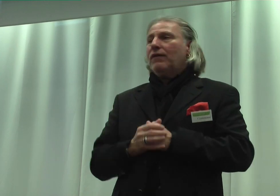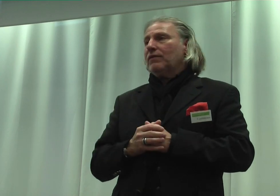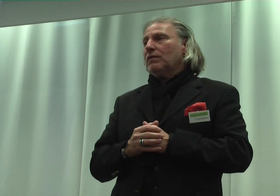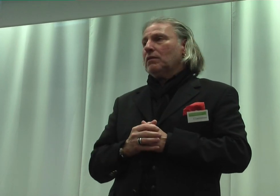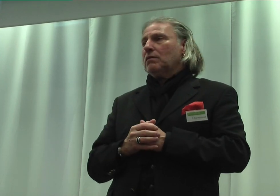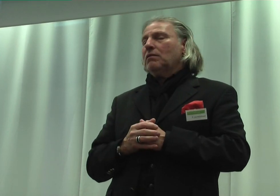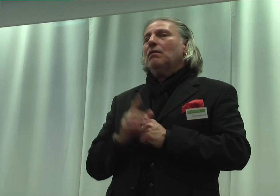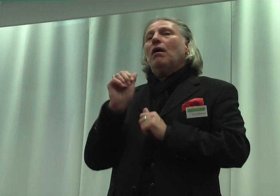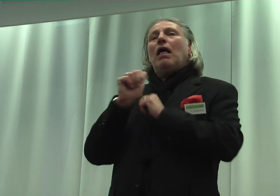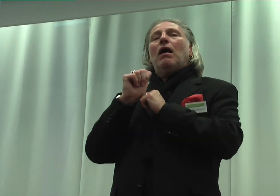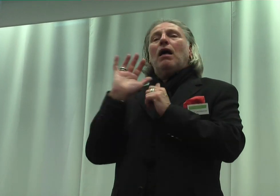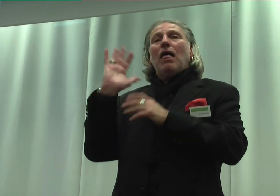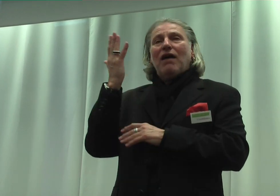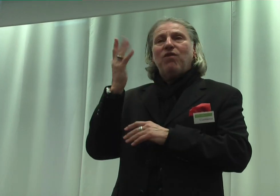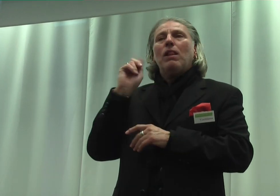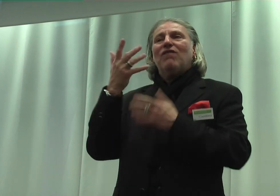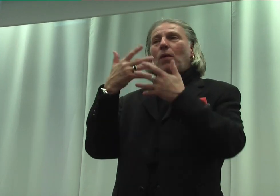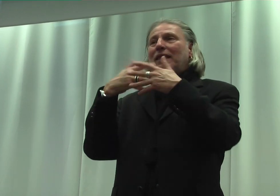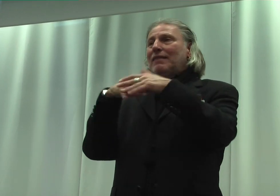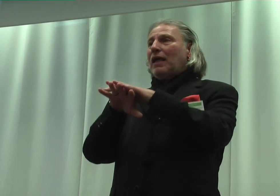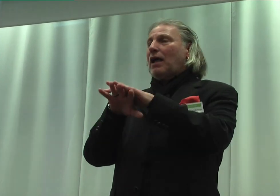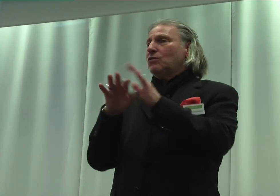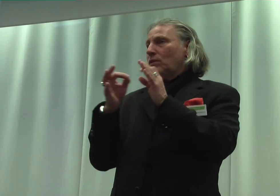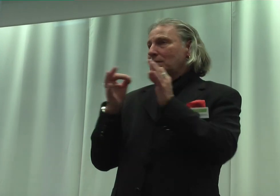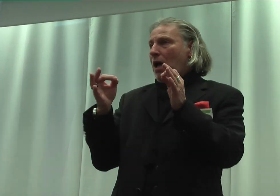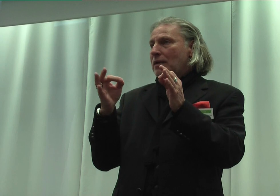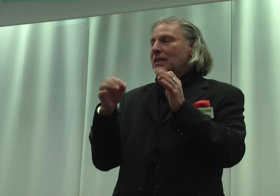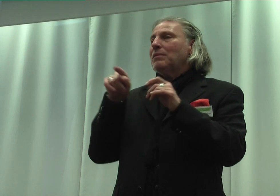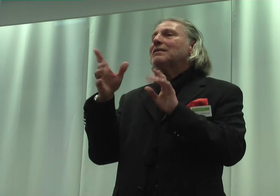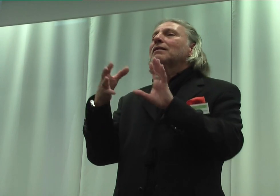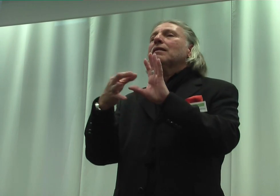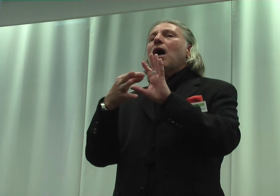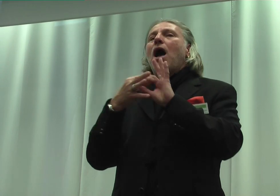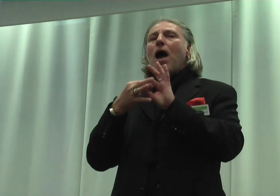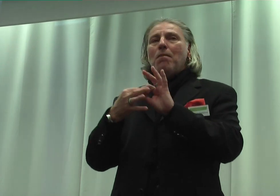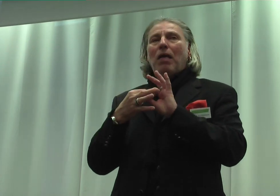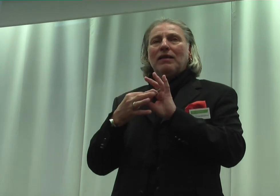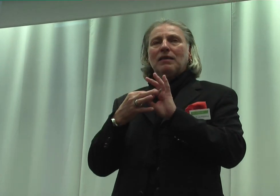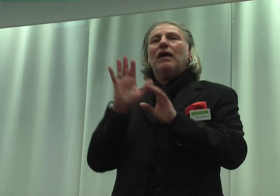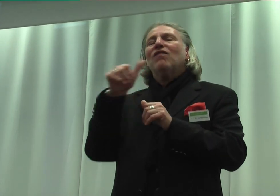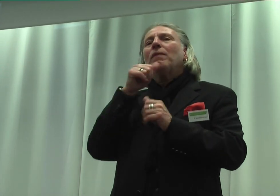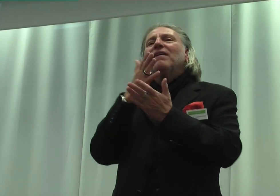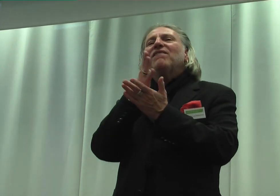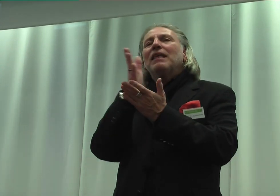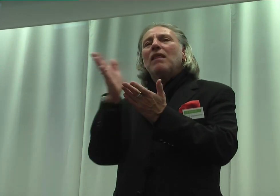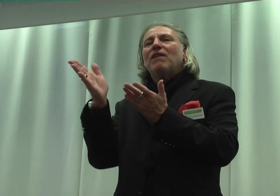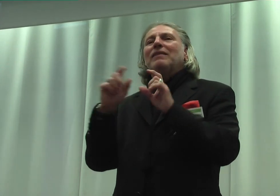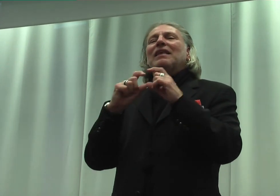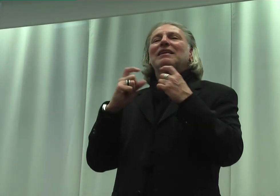Erfolge von Integrationsmaßnahmen sind in Abhängigkeit von vielfältigen Seherschaften, aber auch